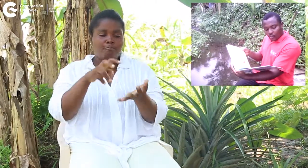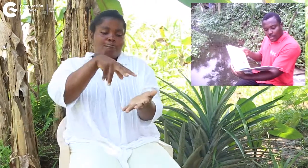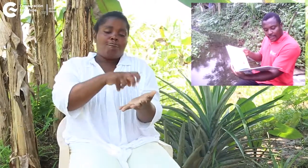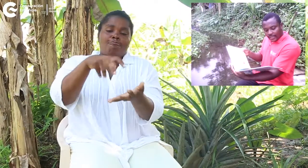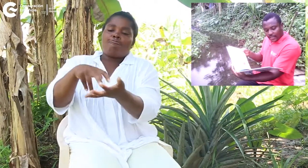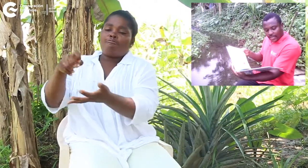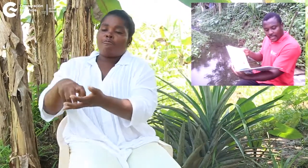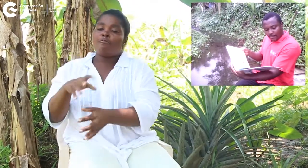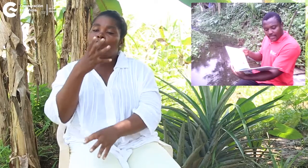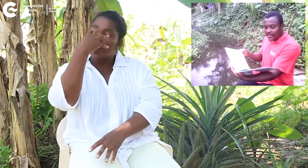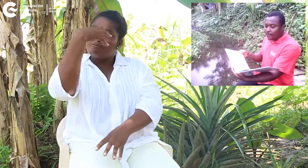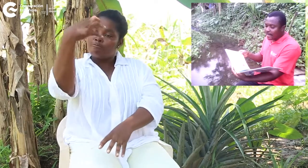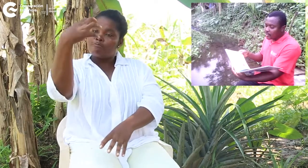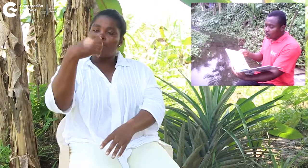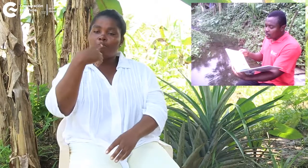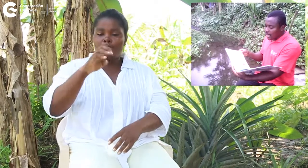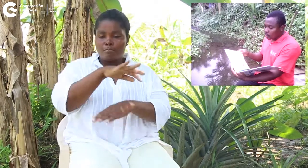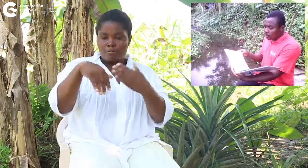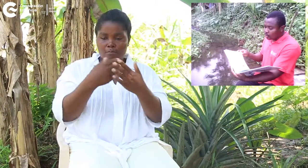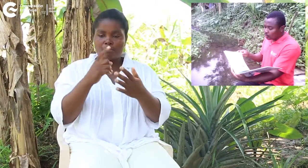de tucanes y también de tamarindos algodonosos.